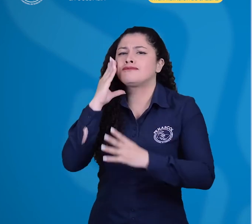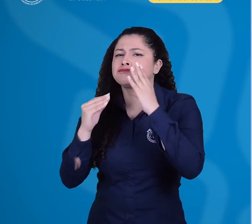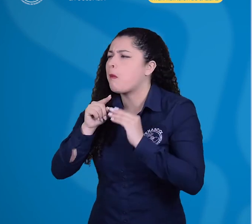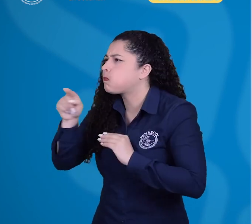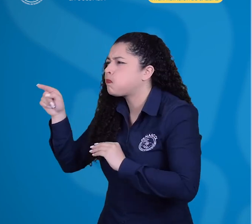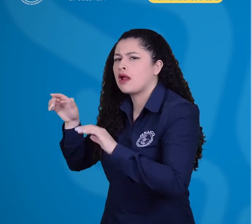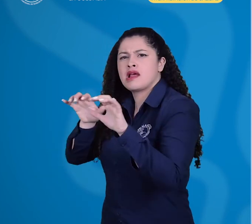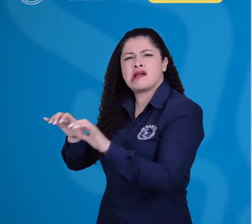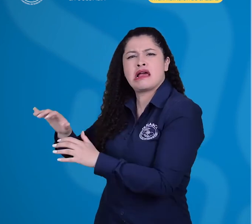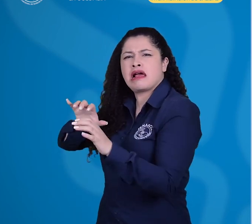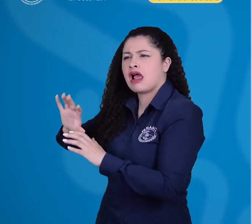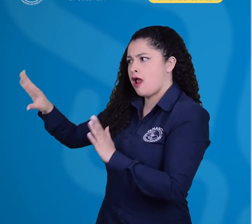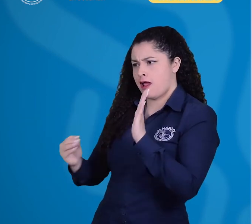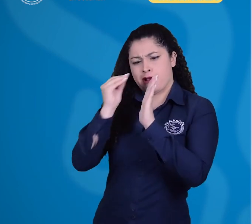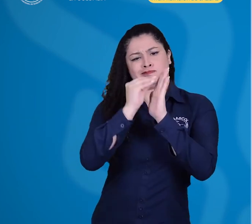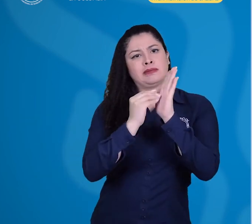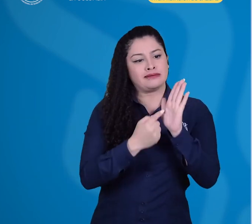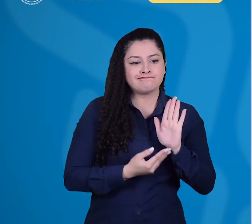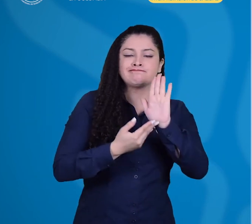o situaciones que sirvan como referente.